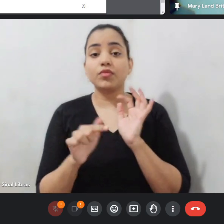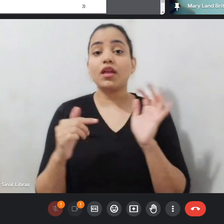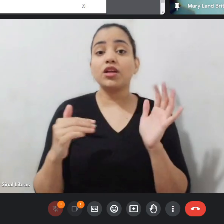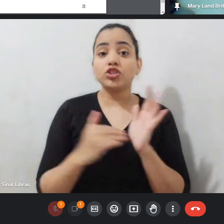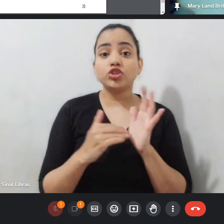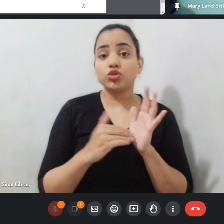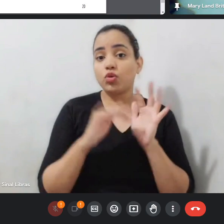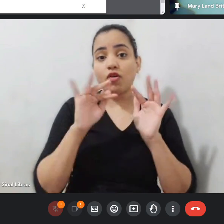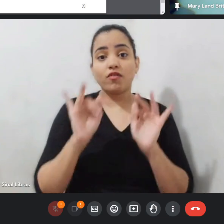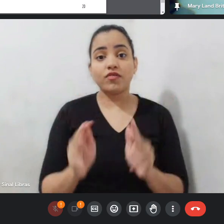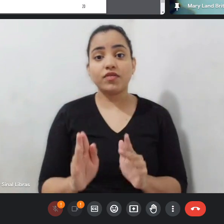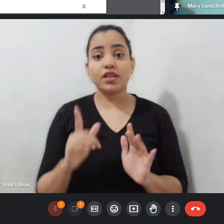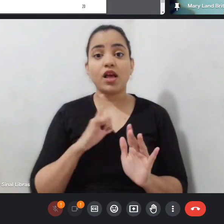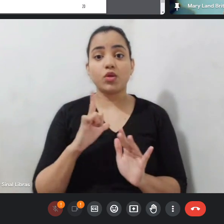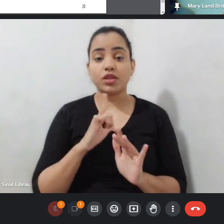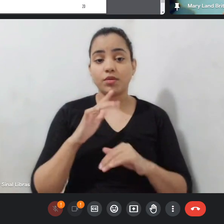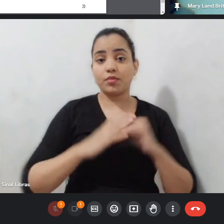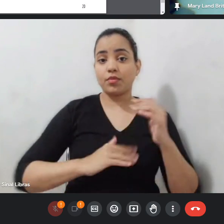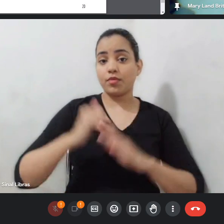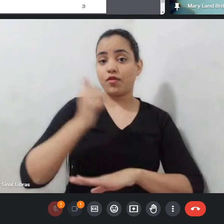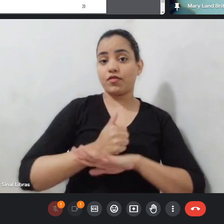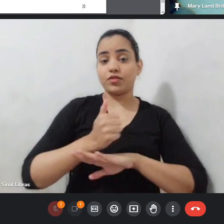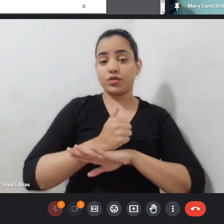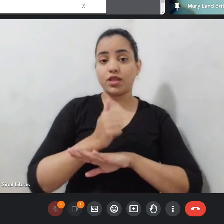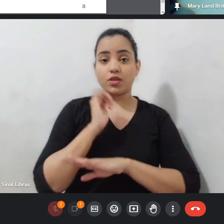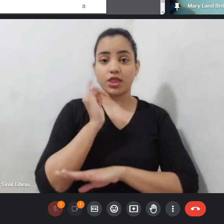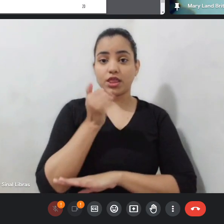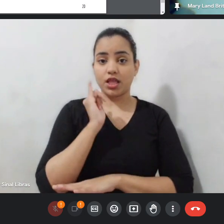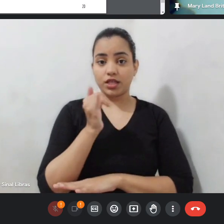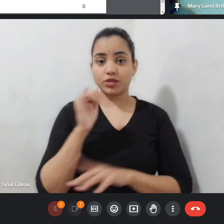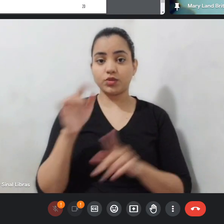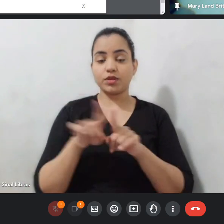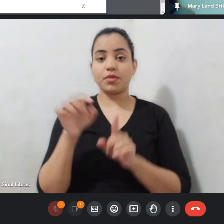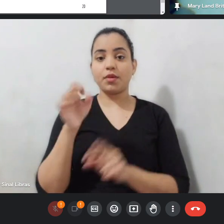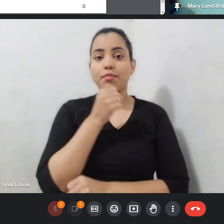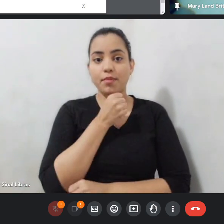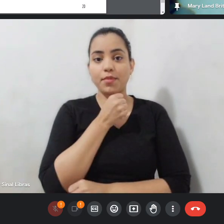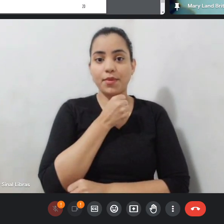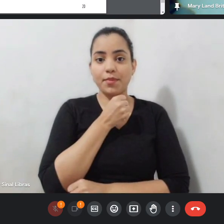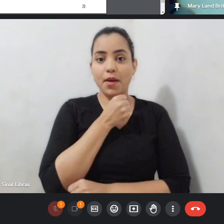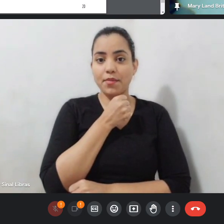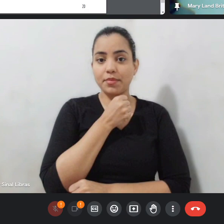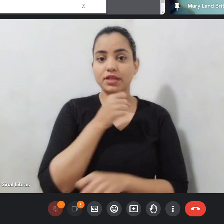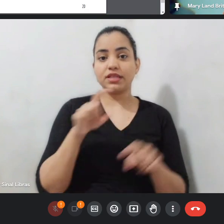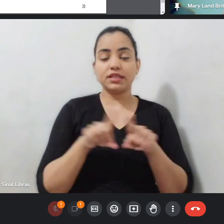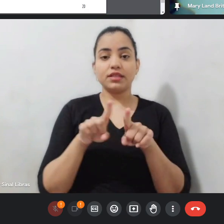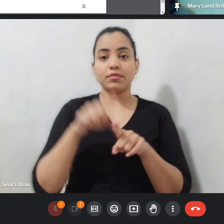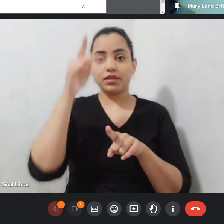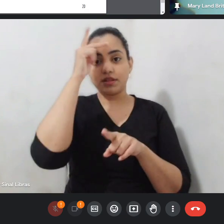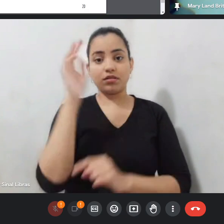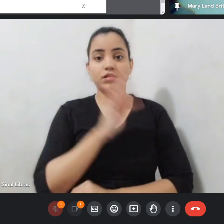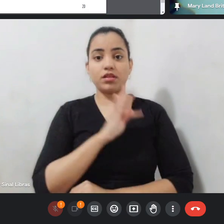transformar isso em uma narração, e para isso também tem gente que vai gravar o áudio, um estúdio, algum profissional